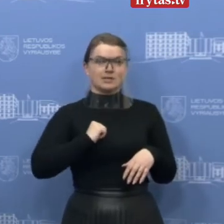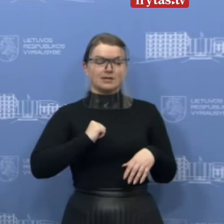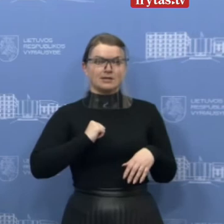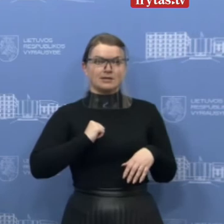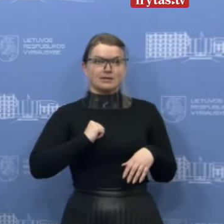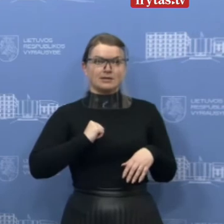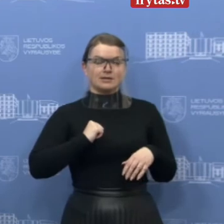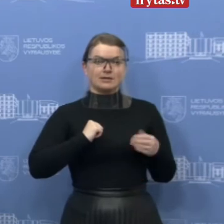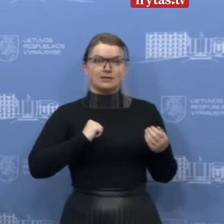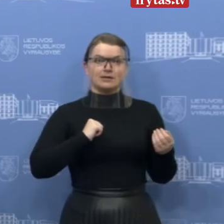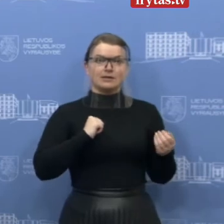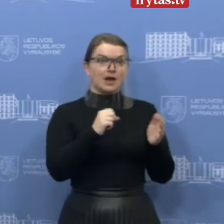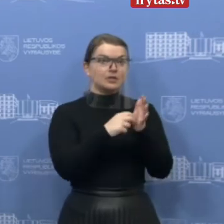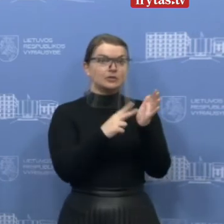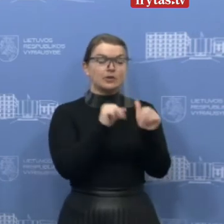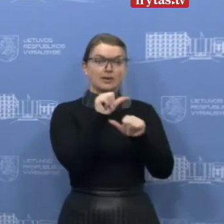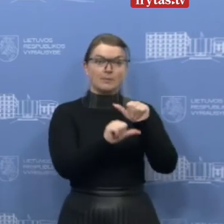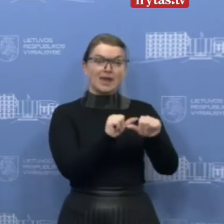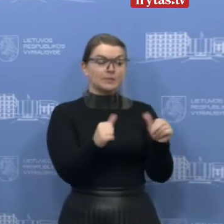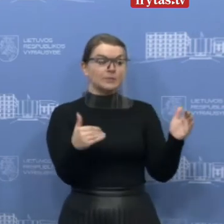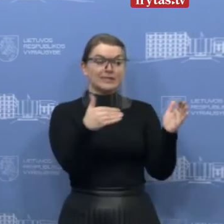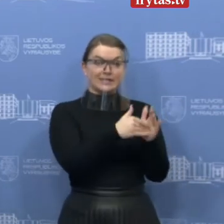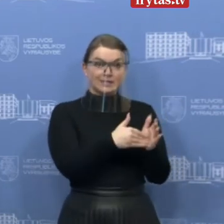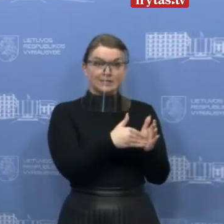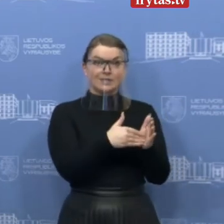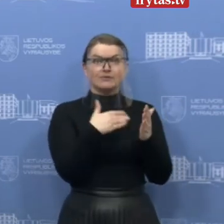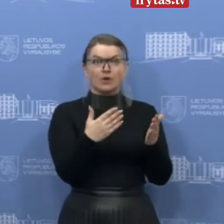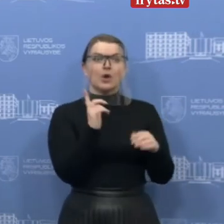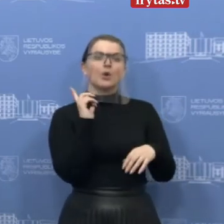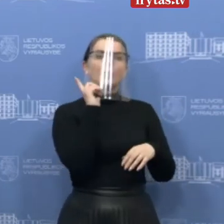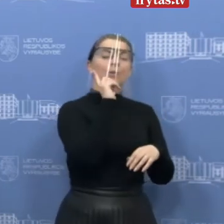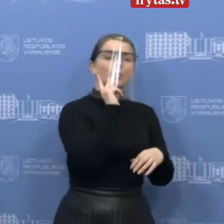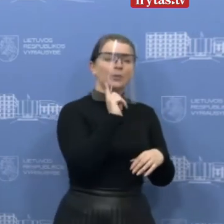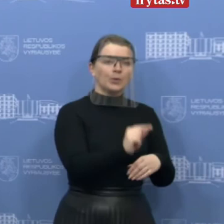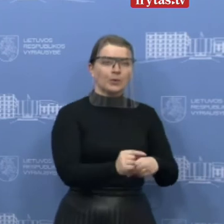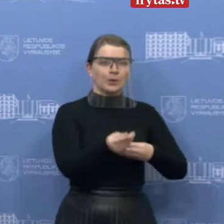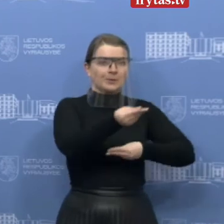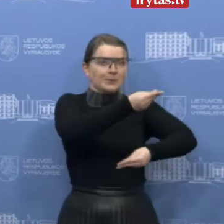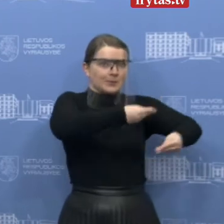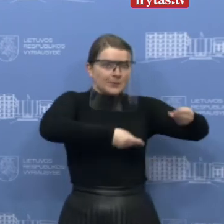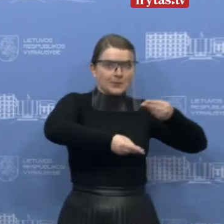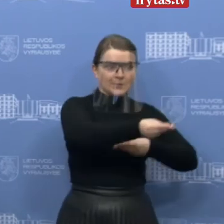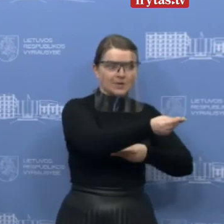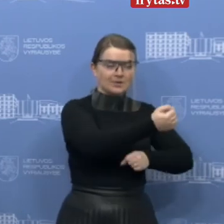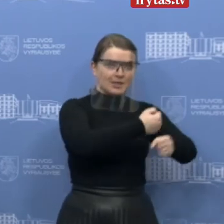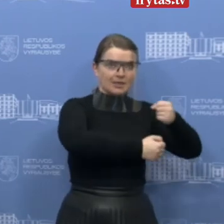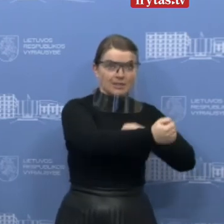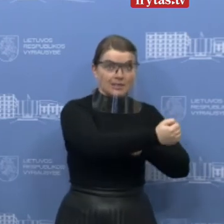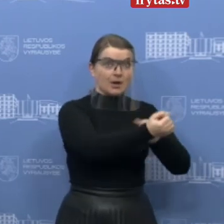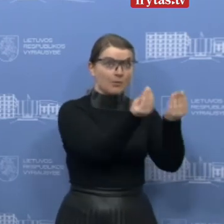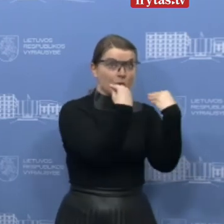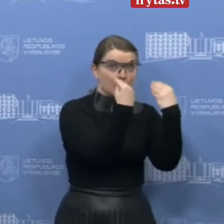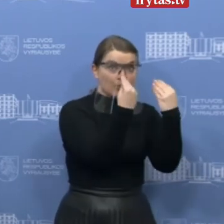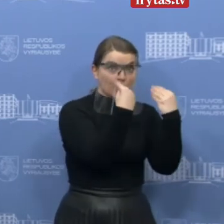pilnametysės nesulaukė, pagal mainų programą tenai studijavo. Dabar jau pareiškia pagaidavimą